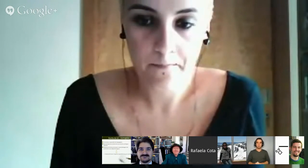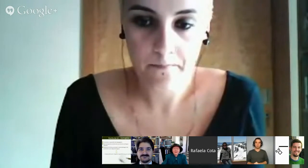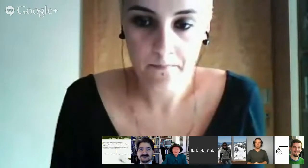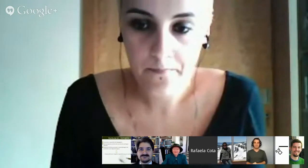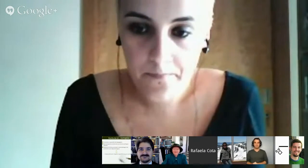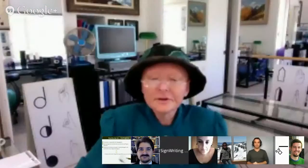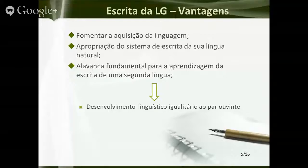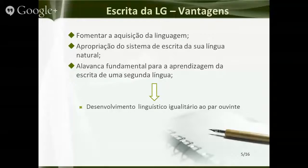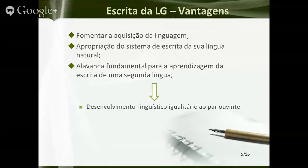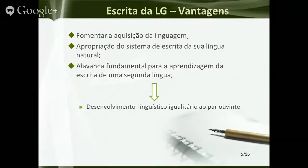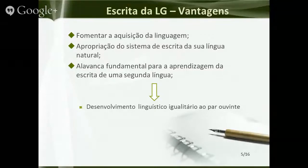Let me go back again.